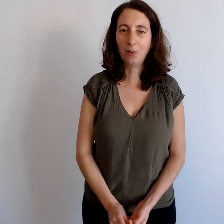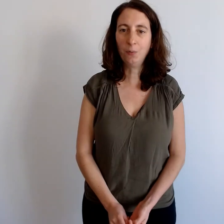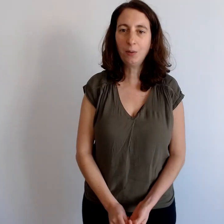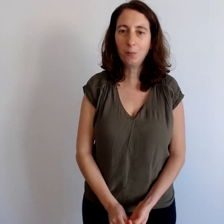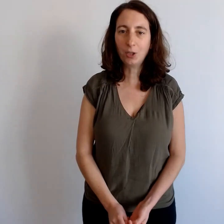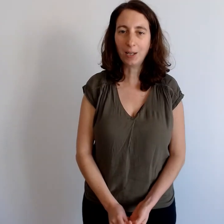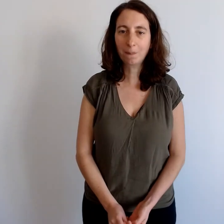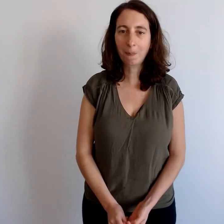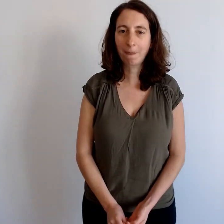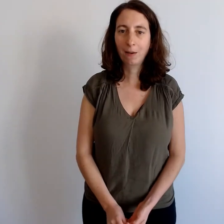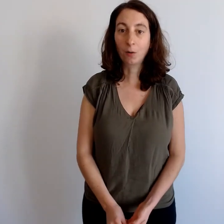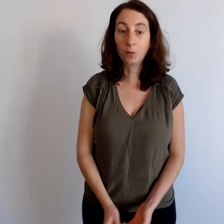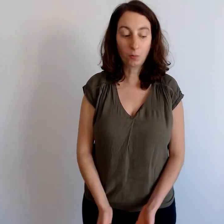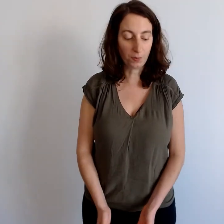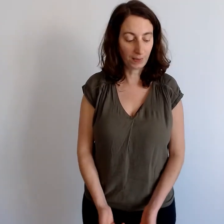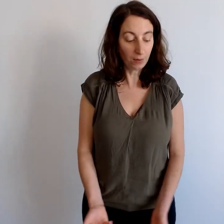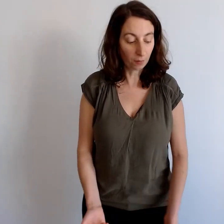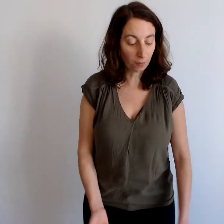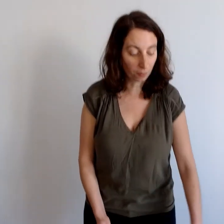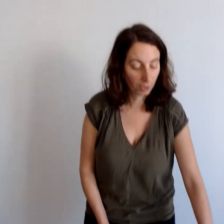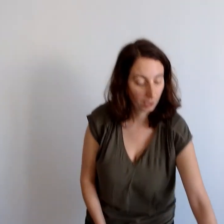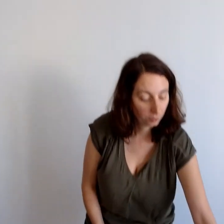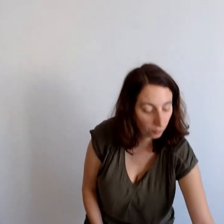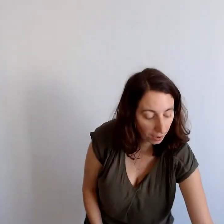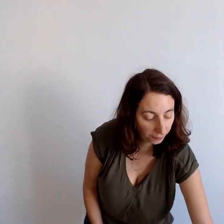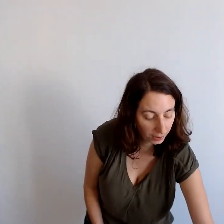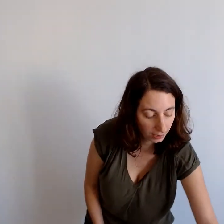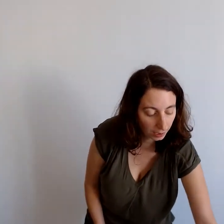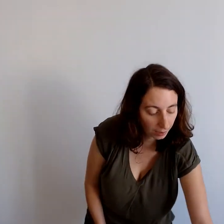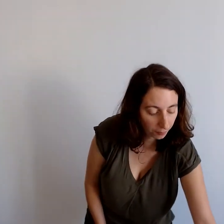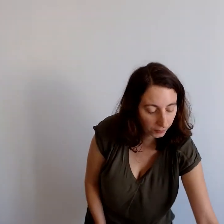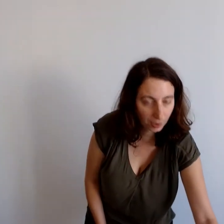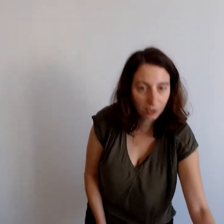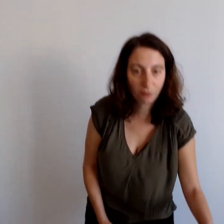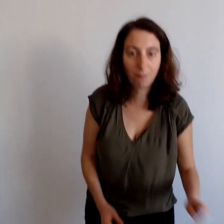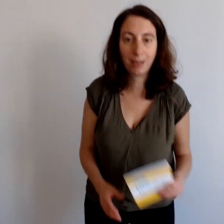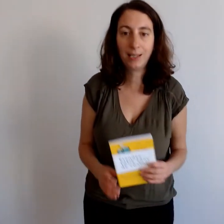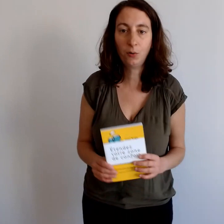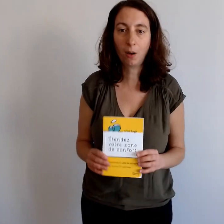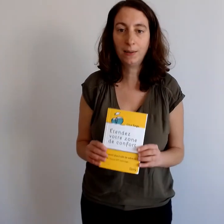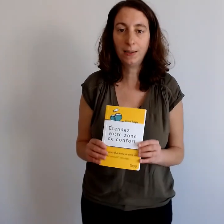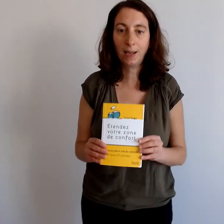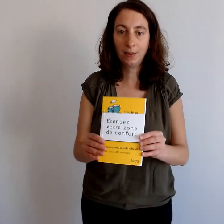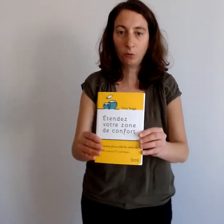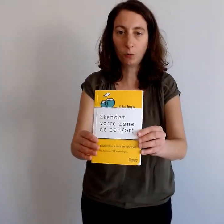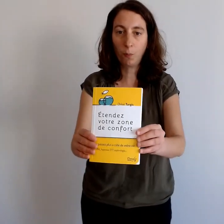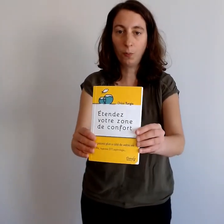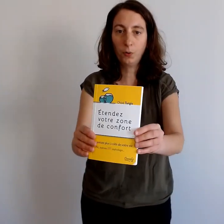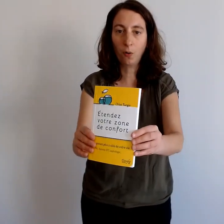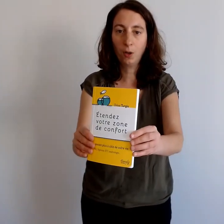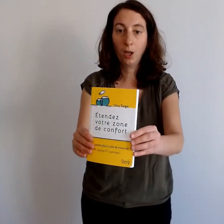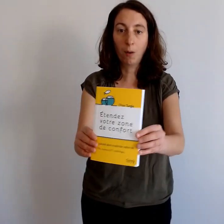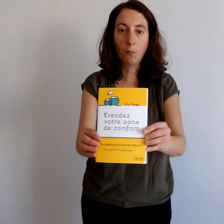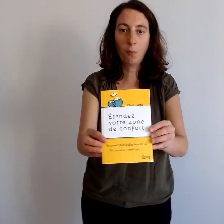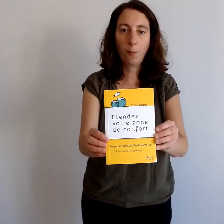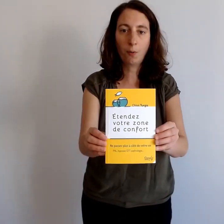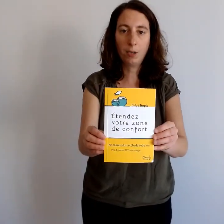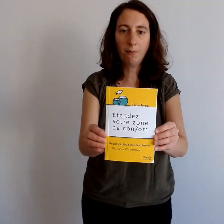huit couchers en tant que signe de l'infini. Et pour cela, je vais me baser sur un des exercices que je propose dans mon propre livre,